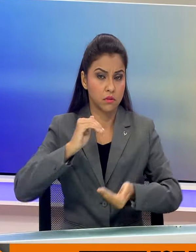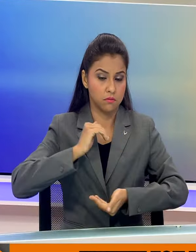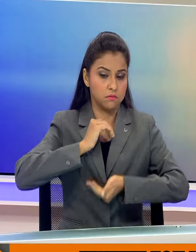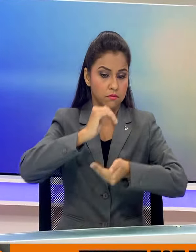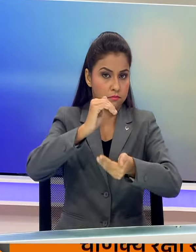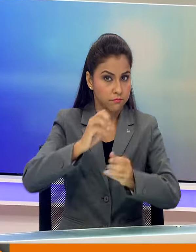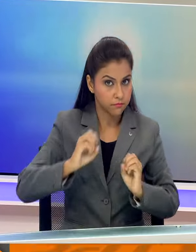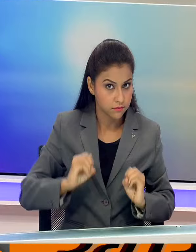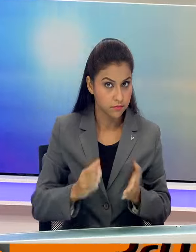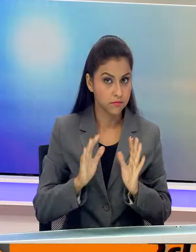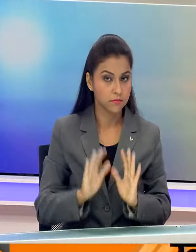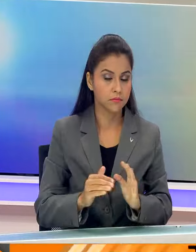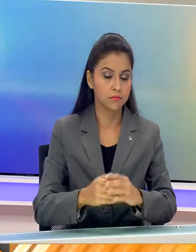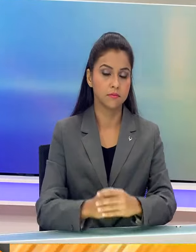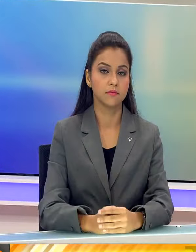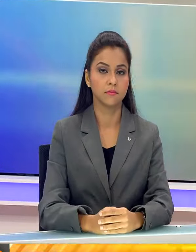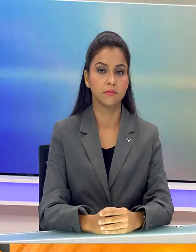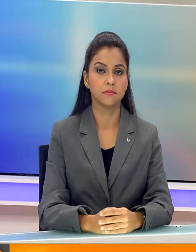रही है